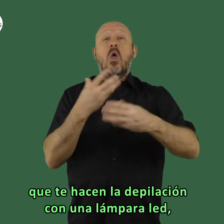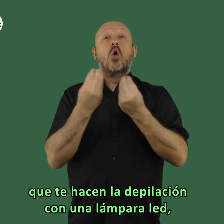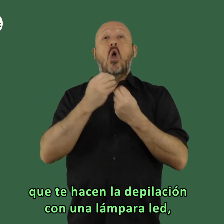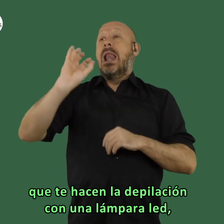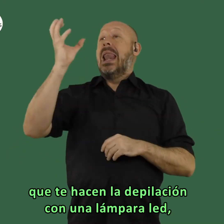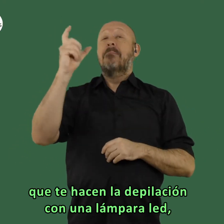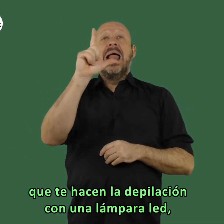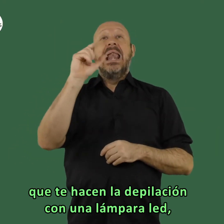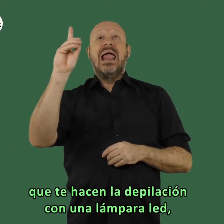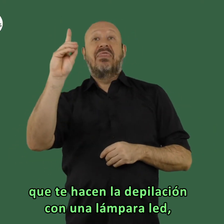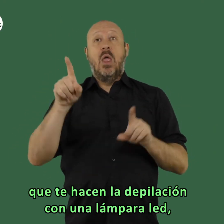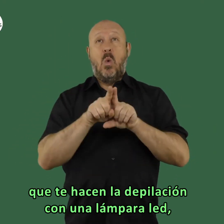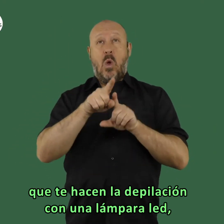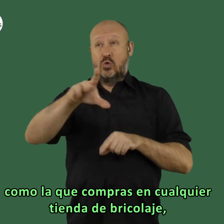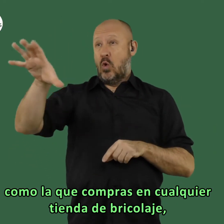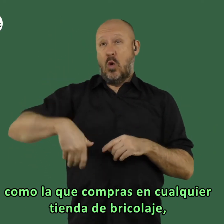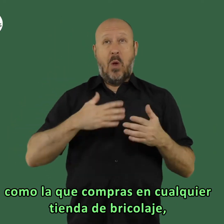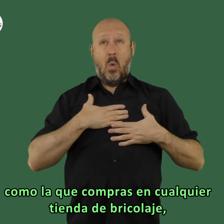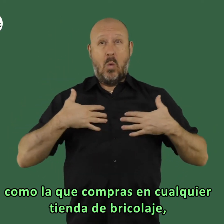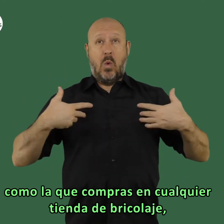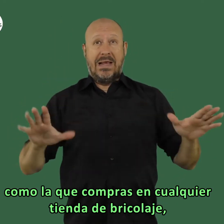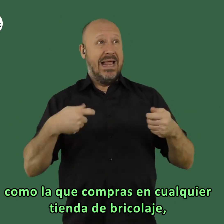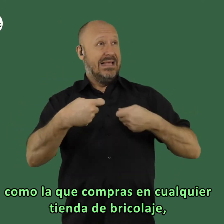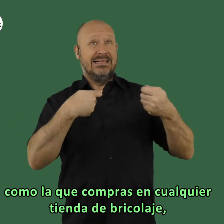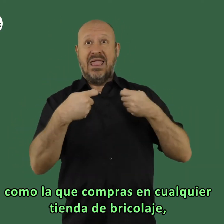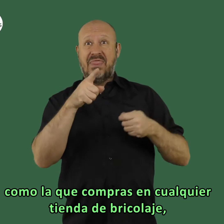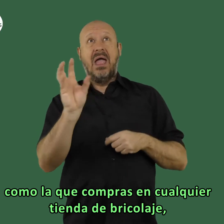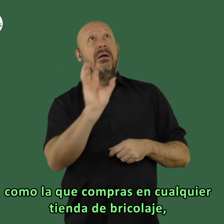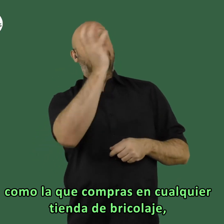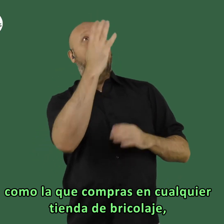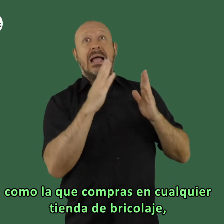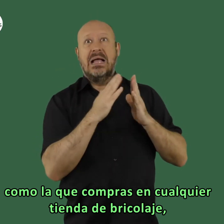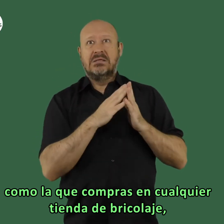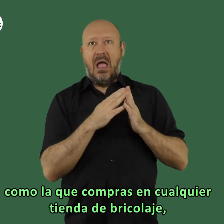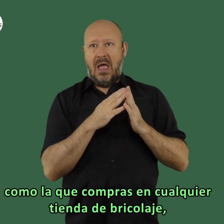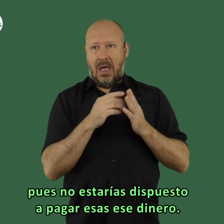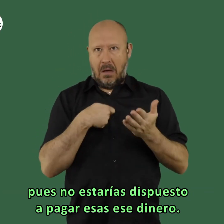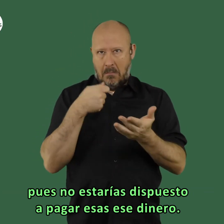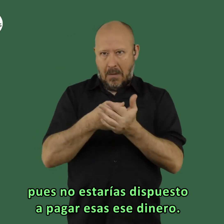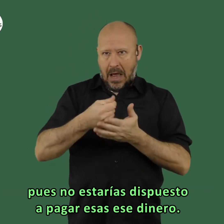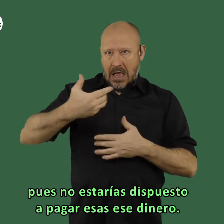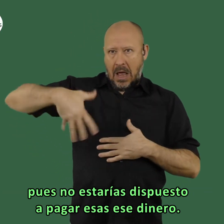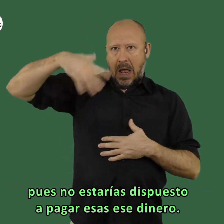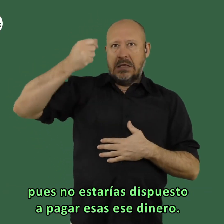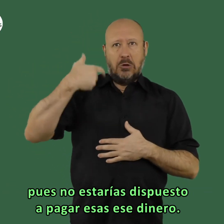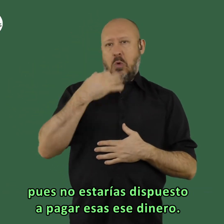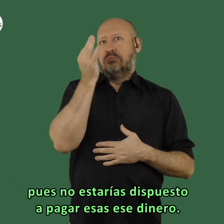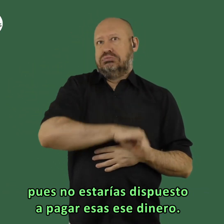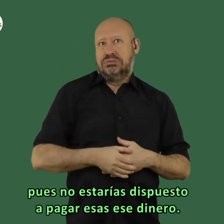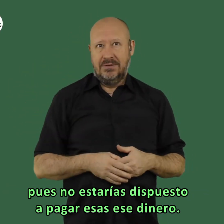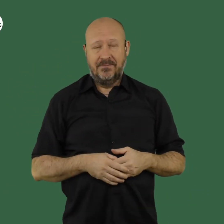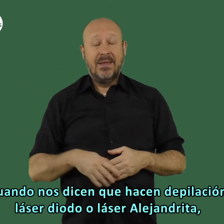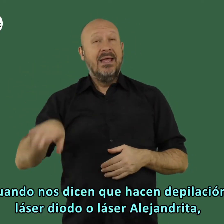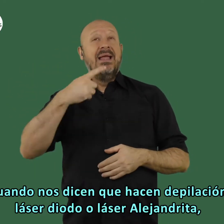hacen la depilación con una lámpara led como la que compras en cualquier tienda de bricolaje pues no estarías dispuesta a pagar esas